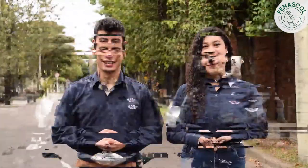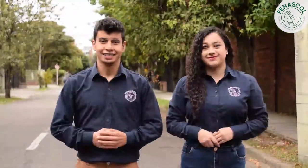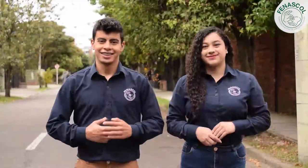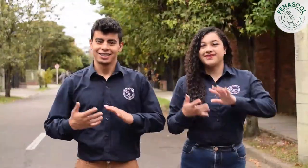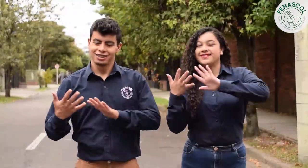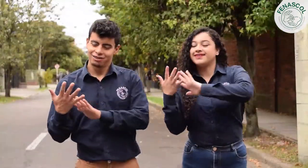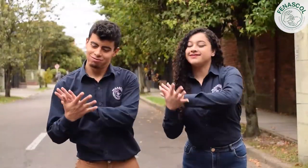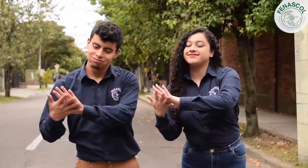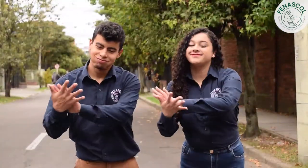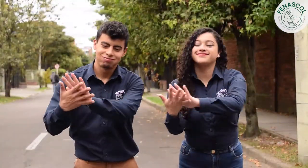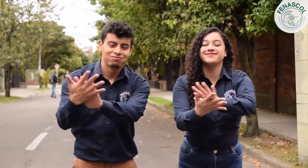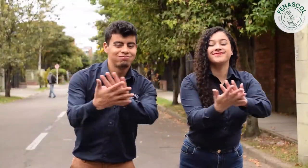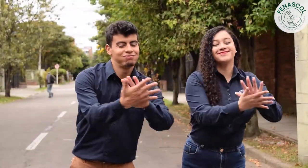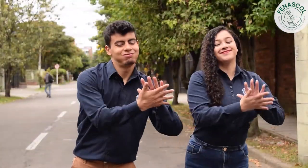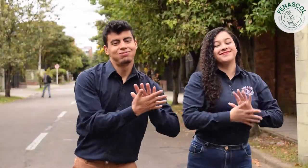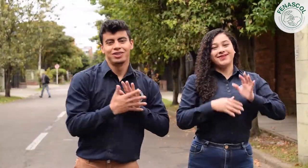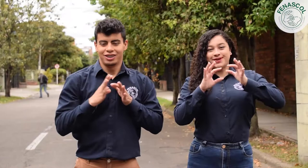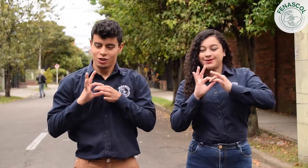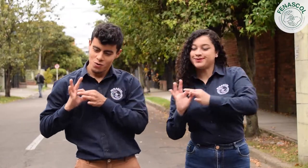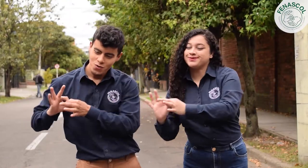La lengua de señas nos une.